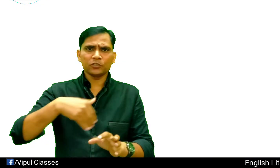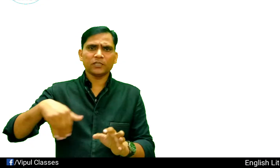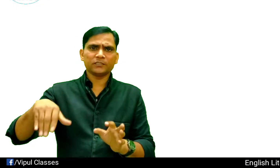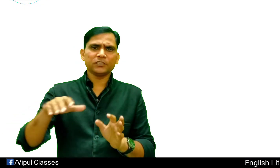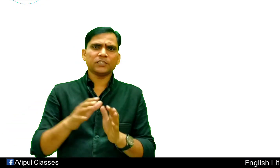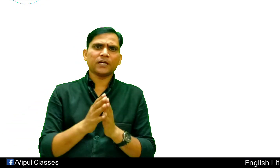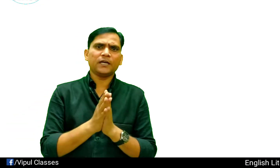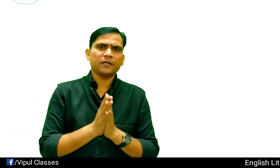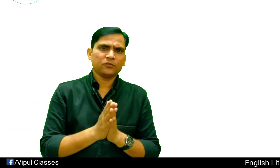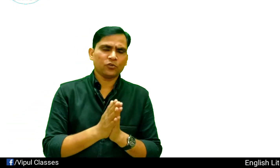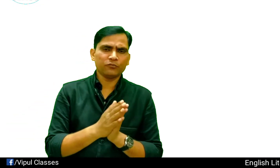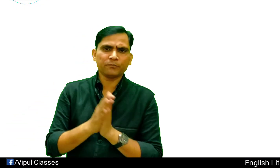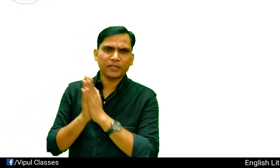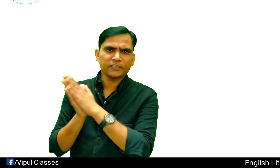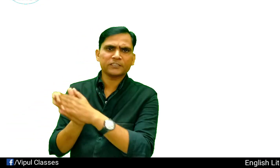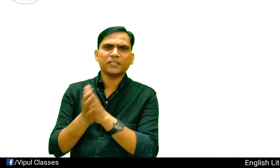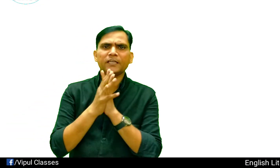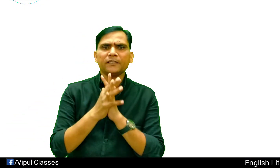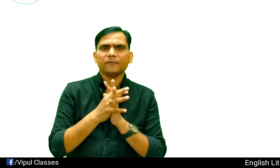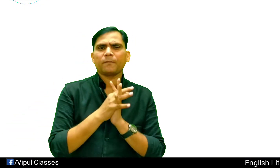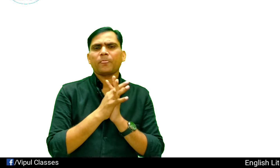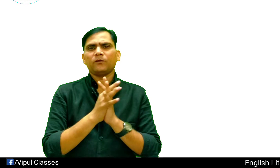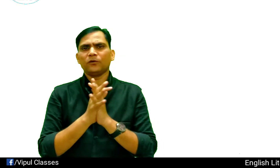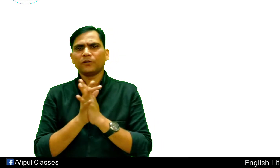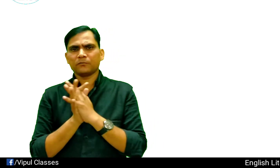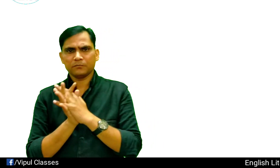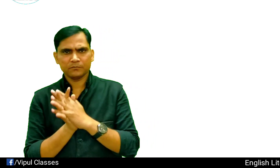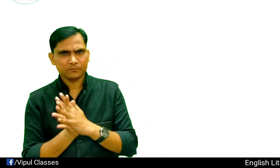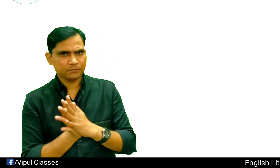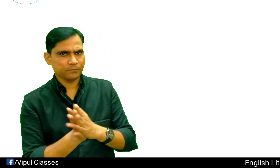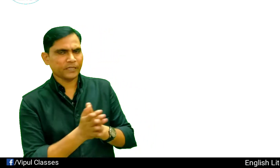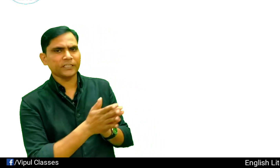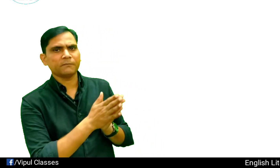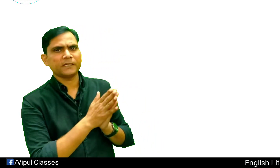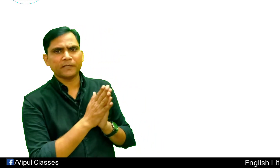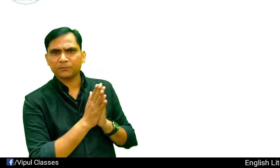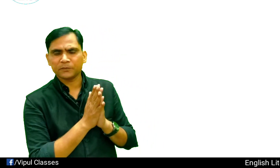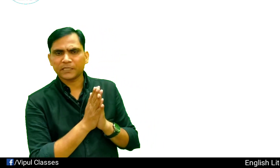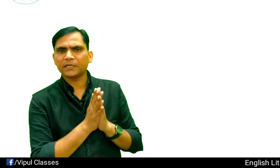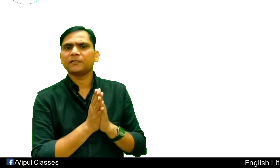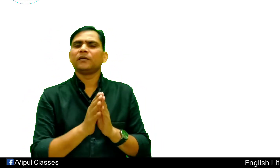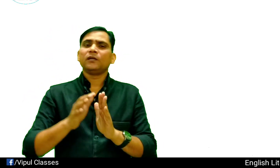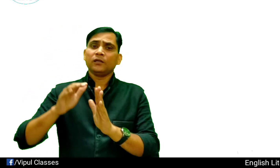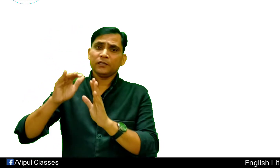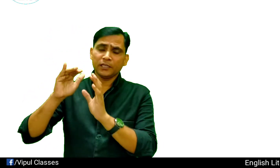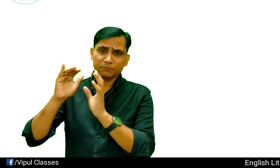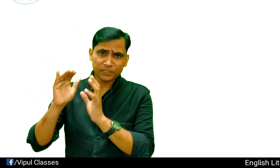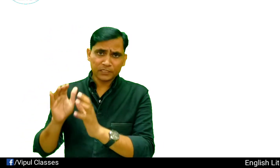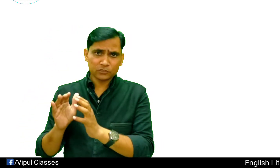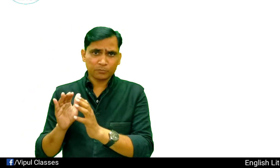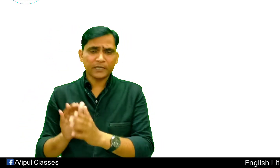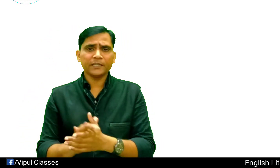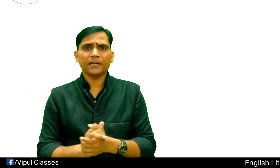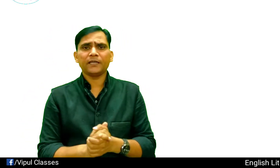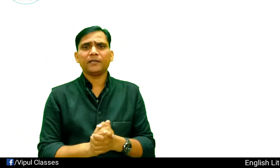अठाहर अच्छी छटा है कौफी प्लांटेशन है और पानी के बारे में आपको बताया हिम्ग्री की जो पहड़ियां है